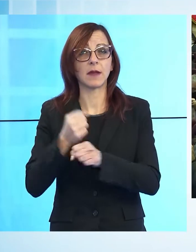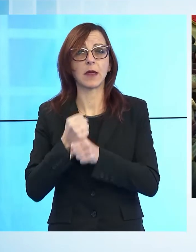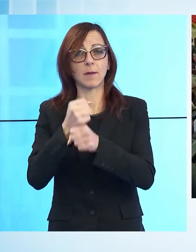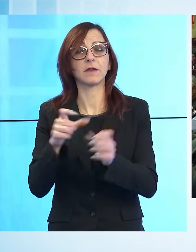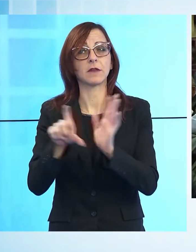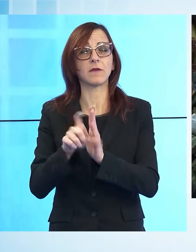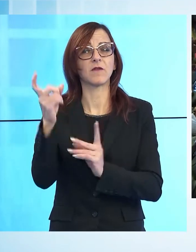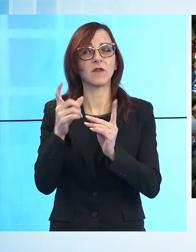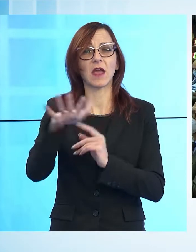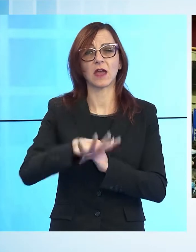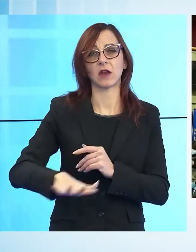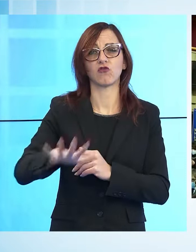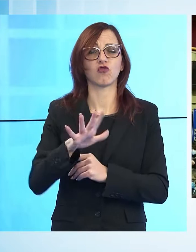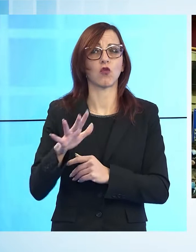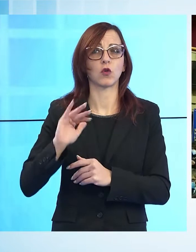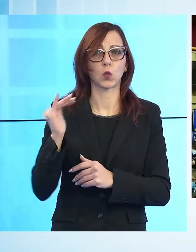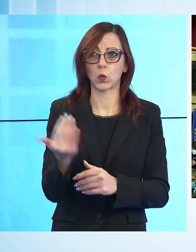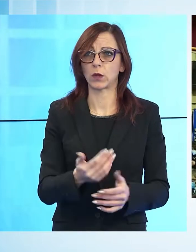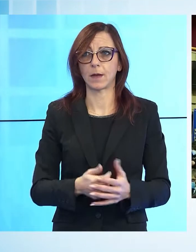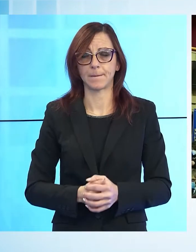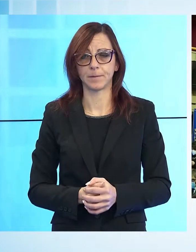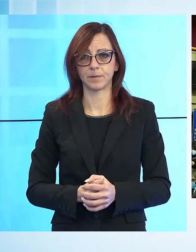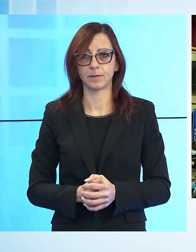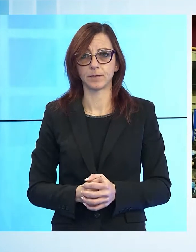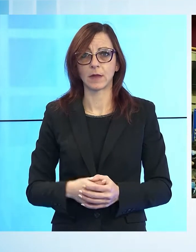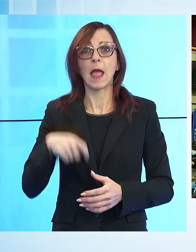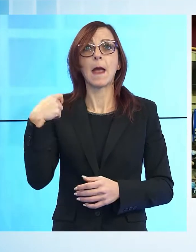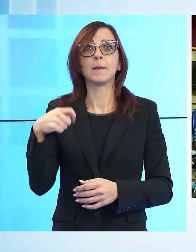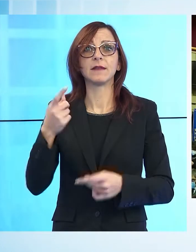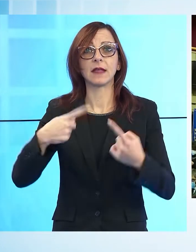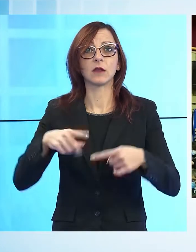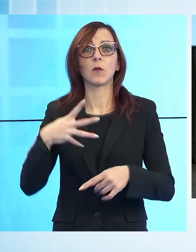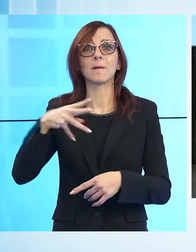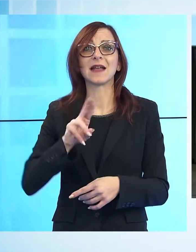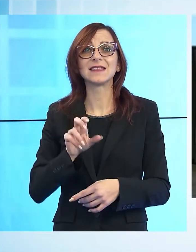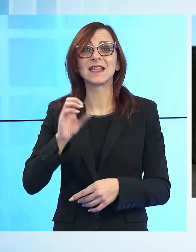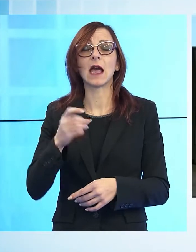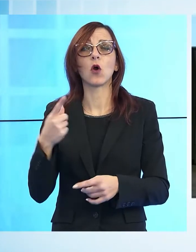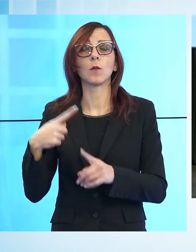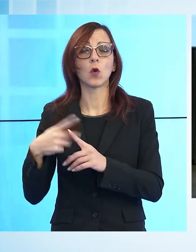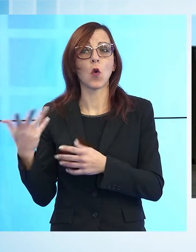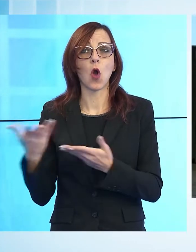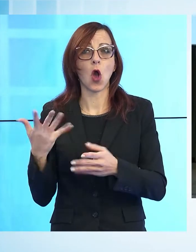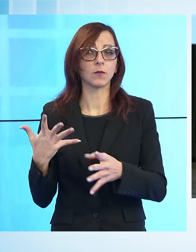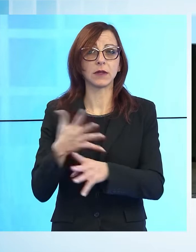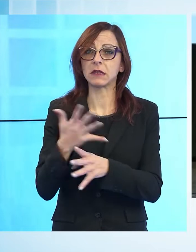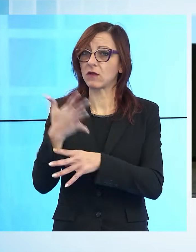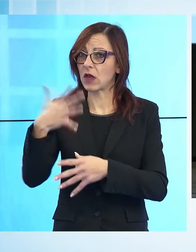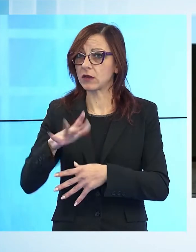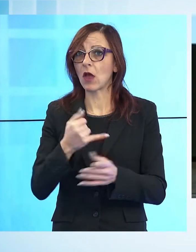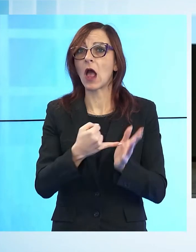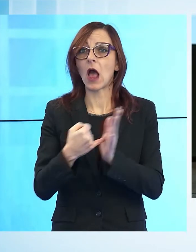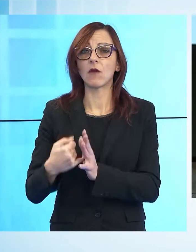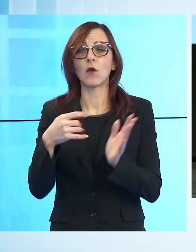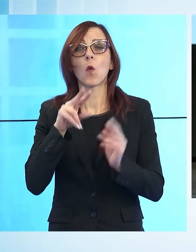provenienti da tutta la regione. Dopo gli interventi del presidente del consiglio Mazzeo e degli ospiti, conclusioni sono state affidate al